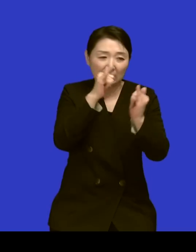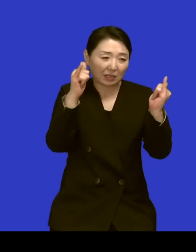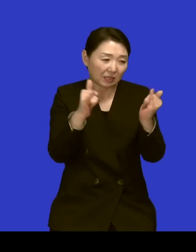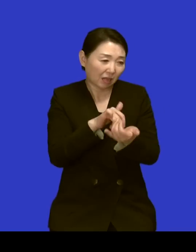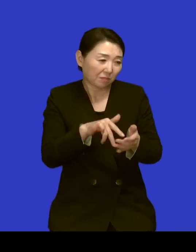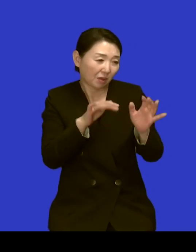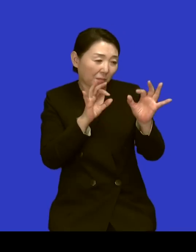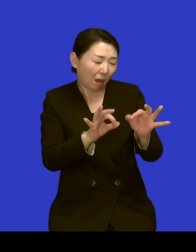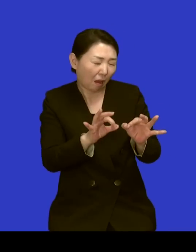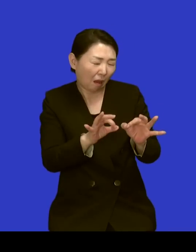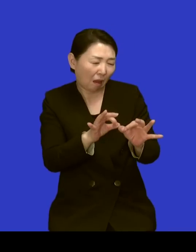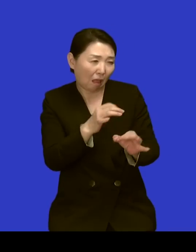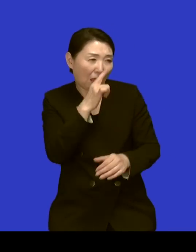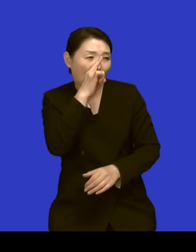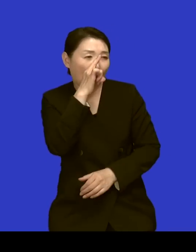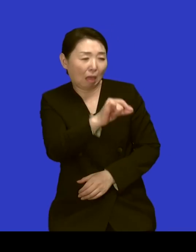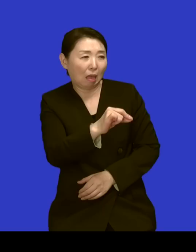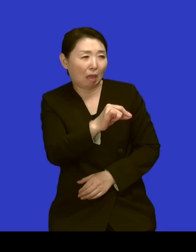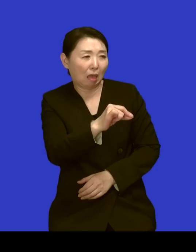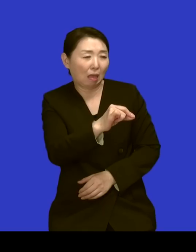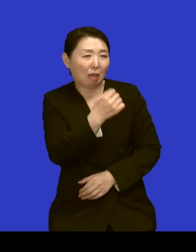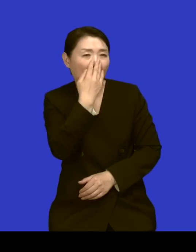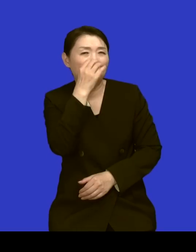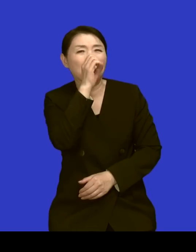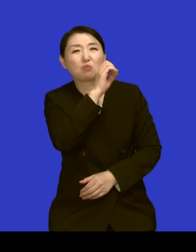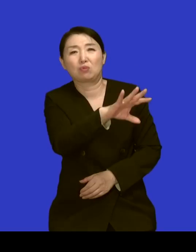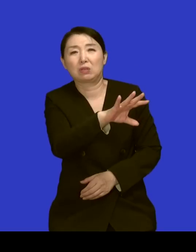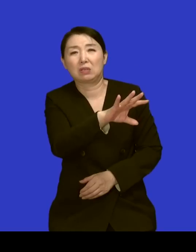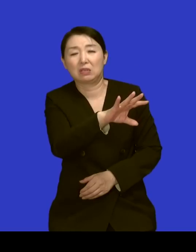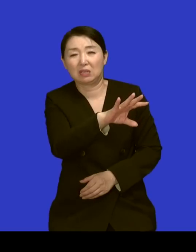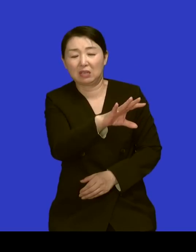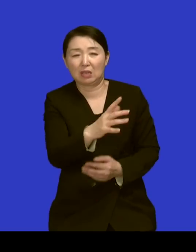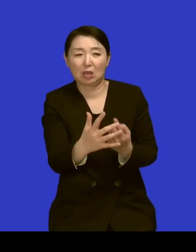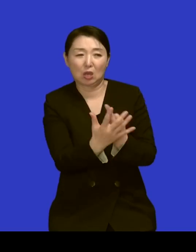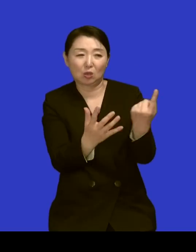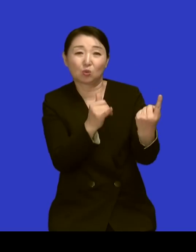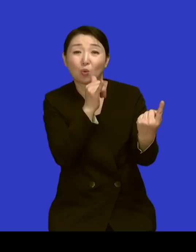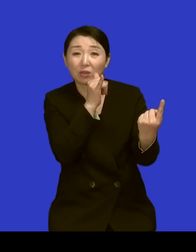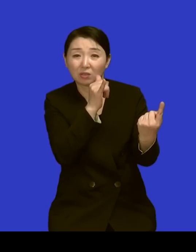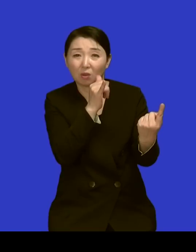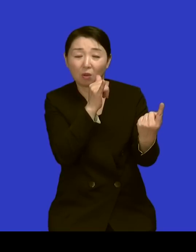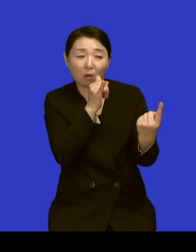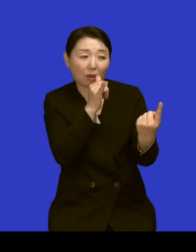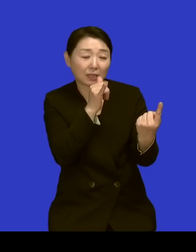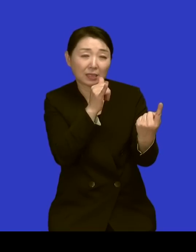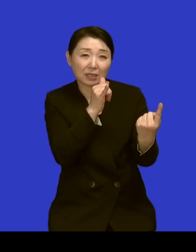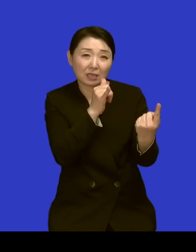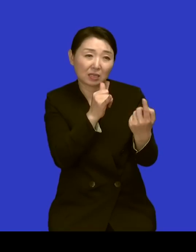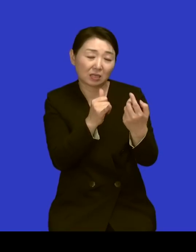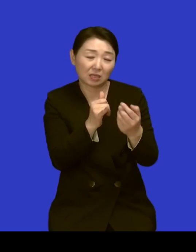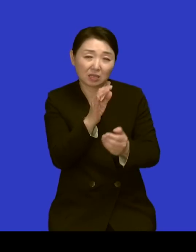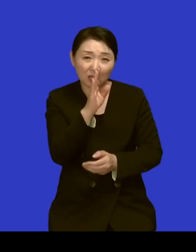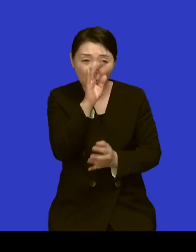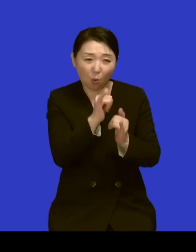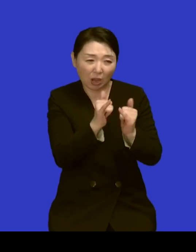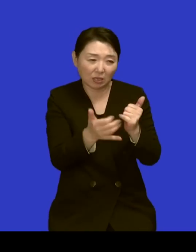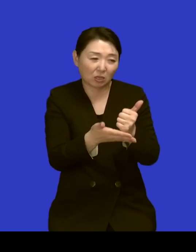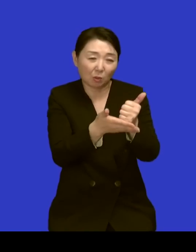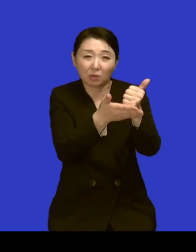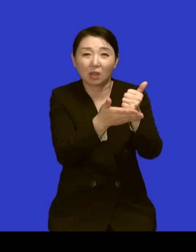네 그들을 소외시켰잖아요 네 그 한세인들을 섬긴다는 건 쉽지 않았을 거 같은데요 저는요 네 한세인 그런 것도